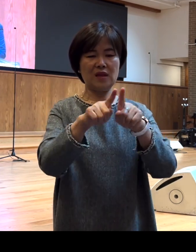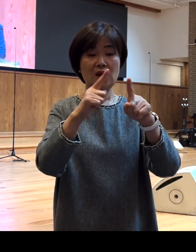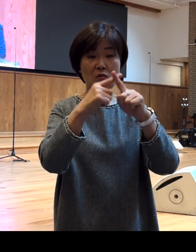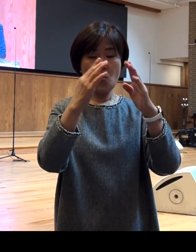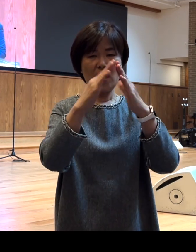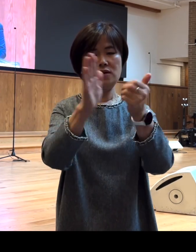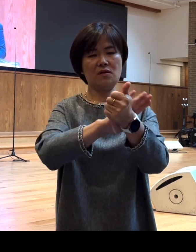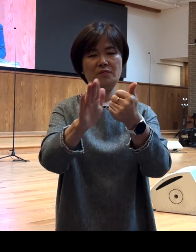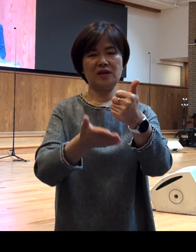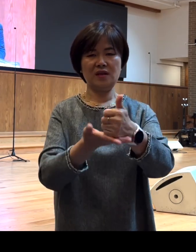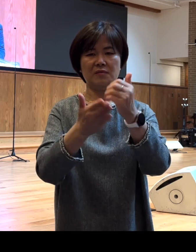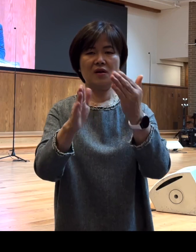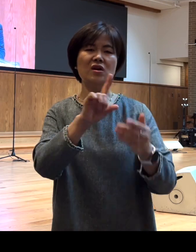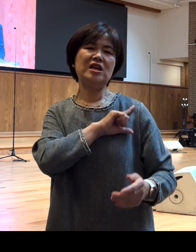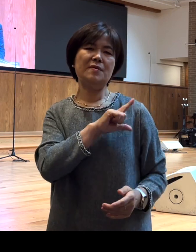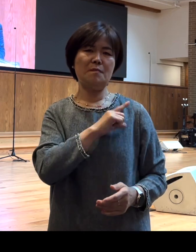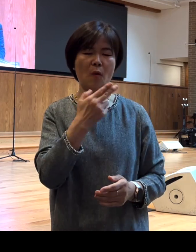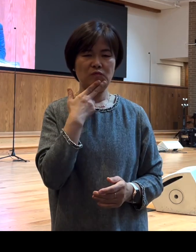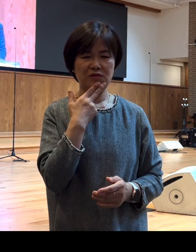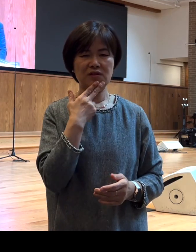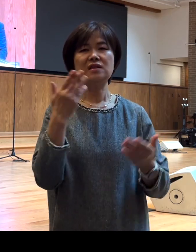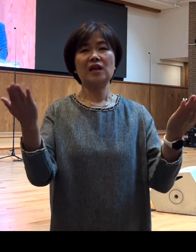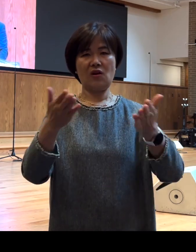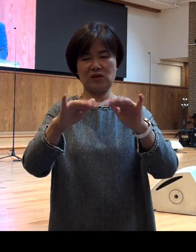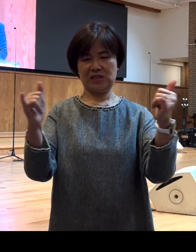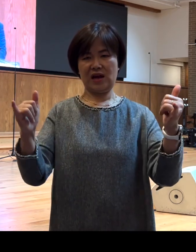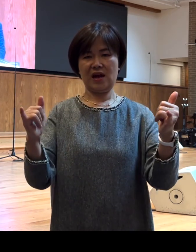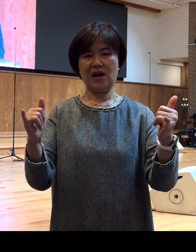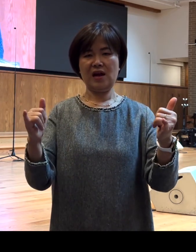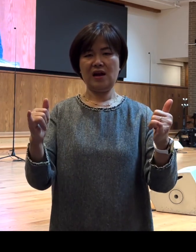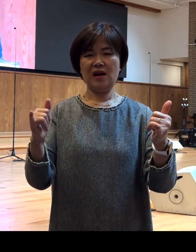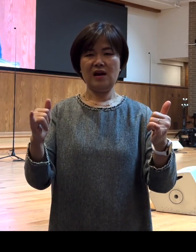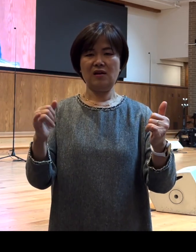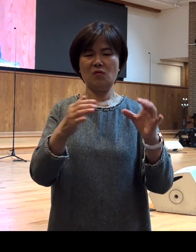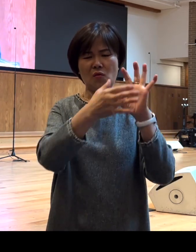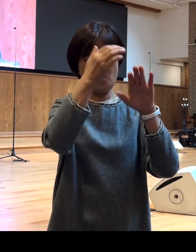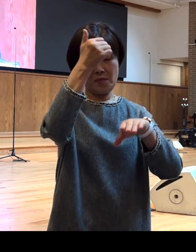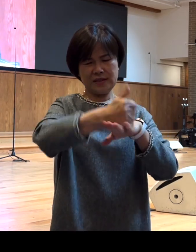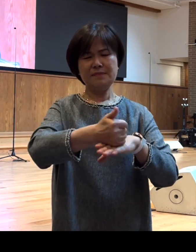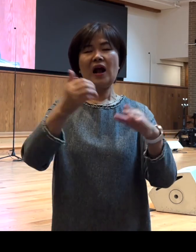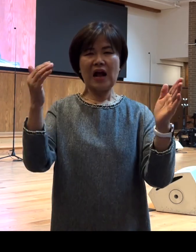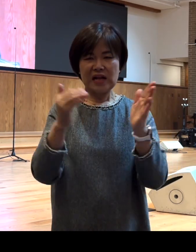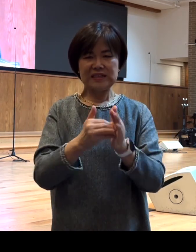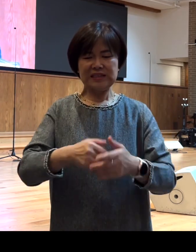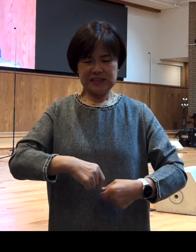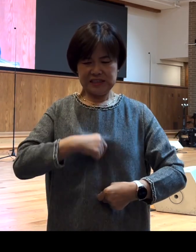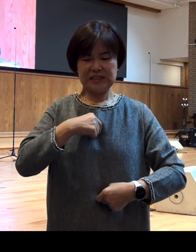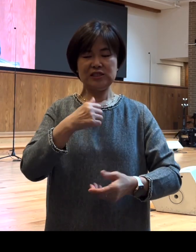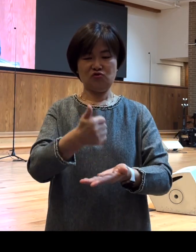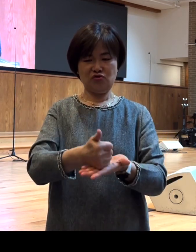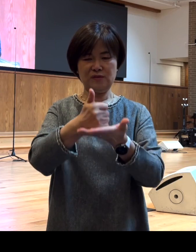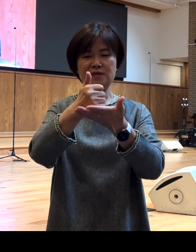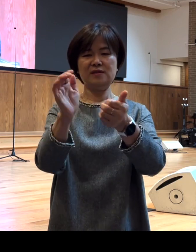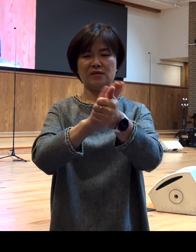이름 없는 사역자로 그렇게 끝까지 신실하게 주님을 섬긴 조력자였습니다